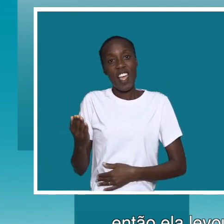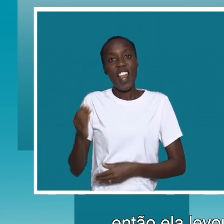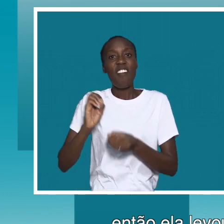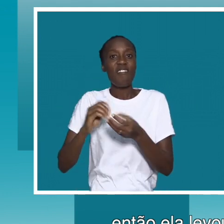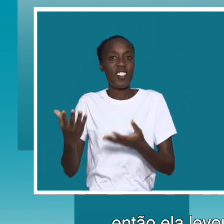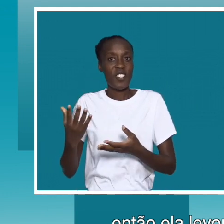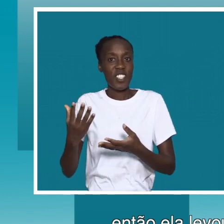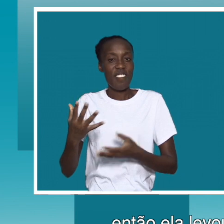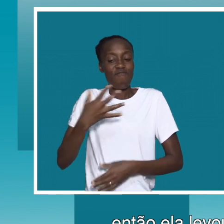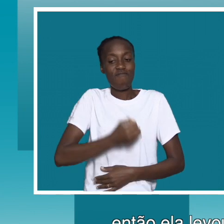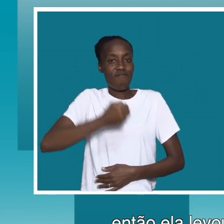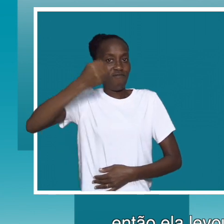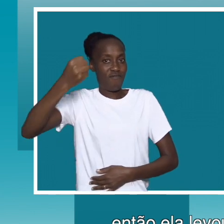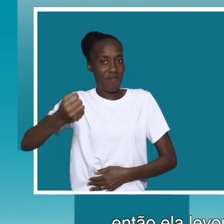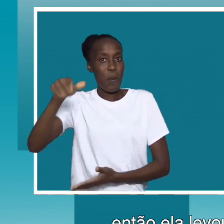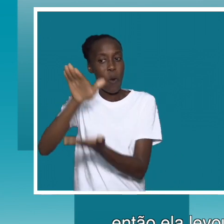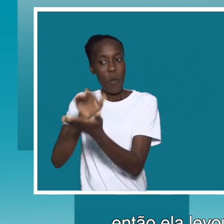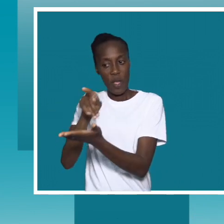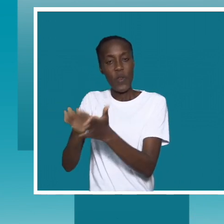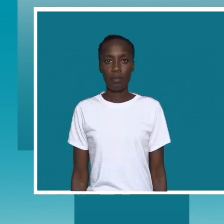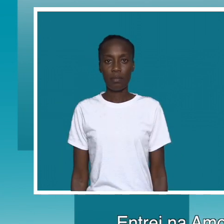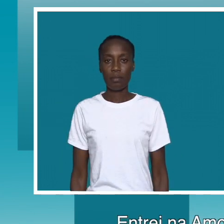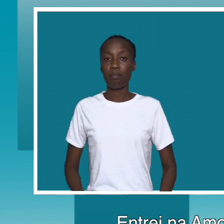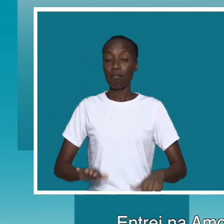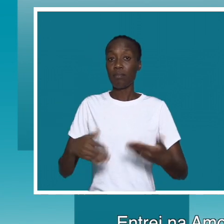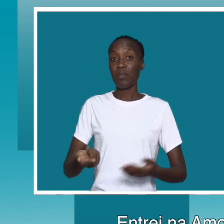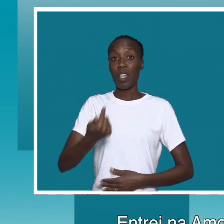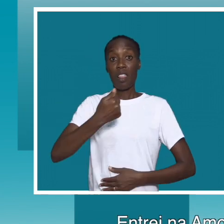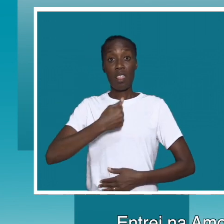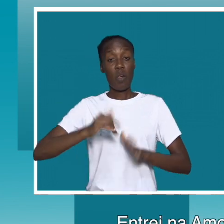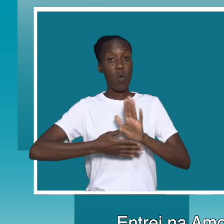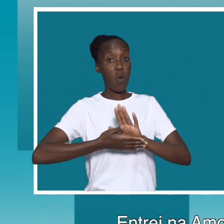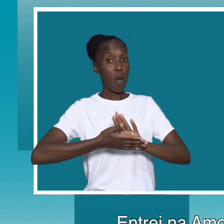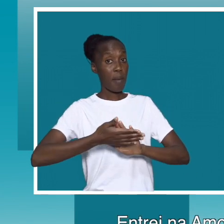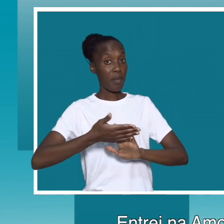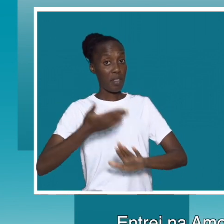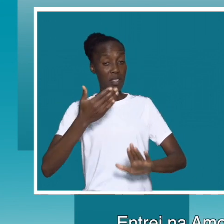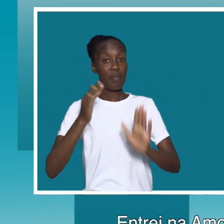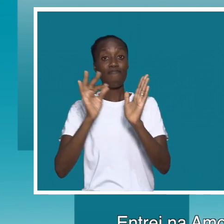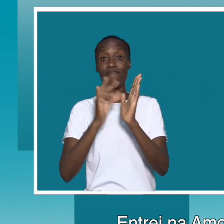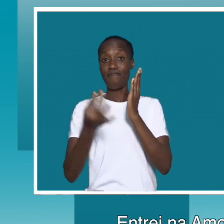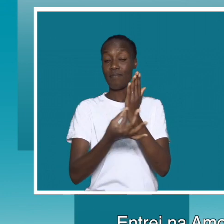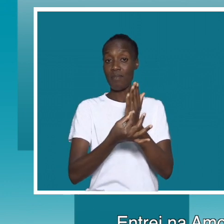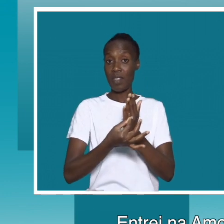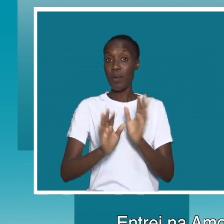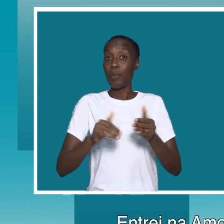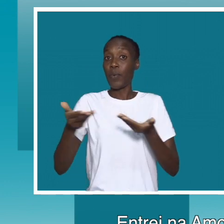e assim eu me tornei ativista eu entrei na Modefa por um convite de uma amiga